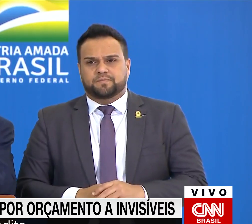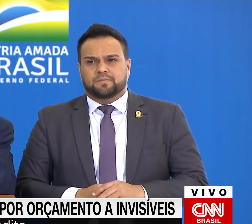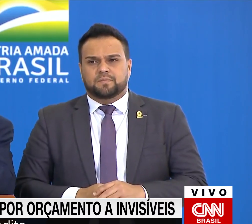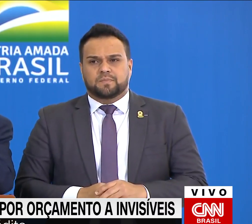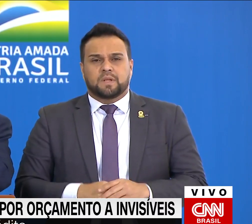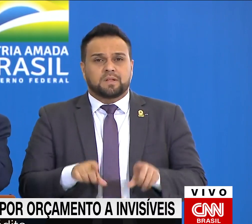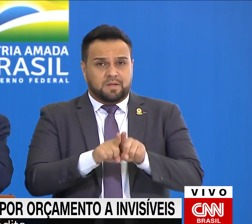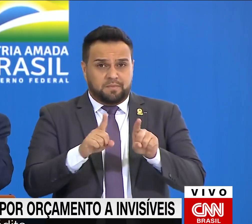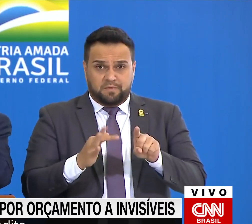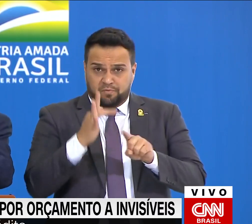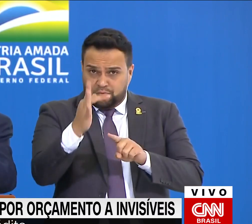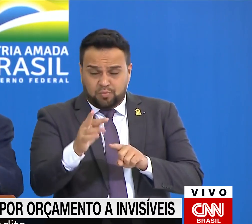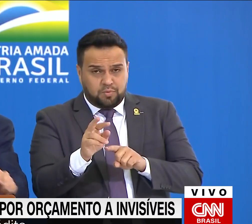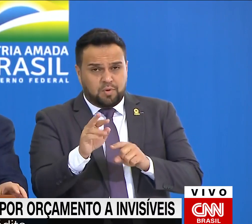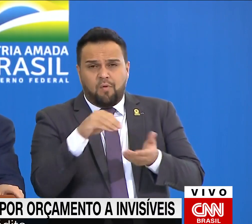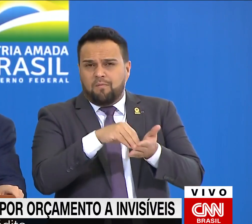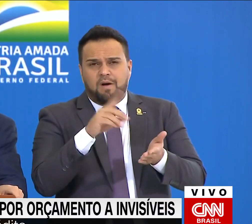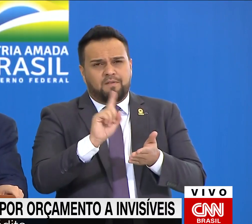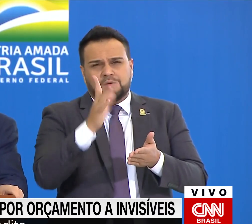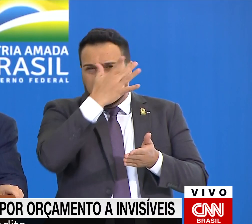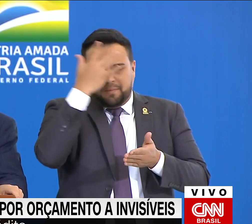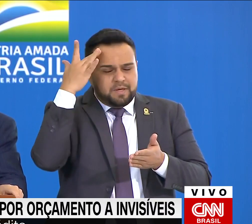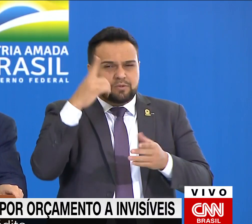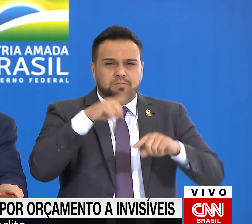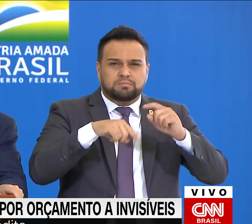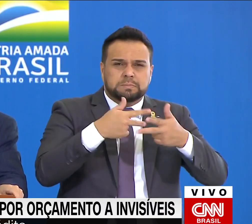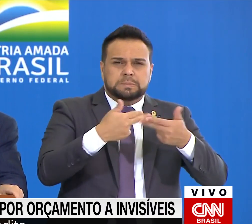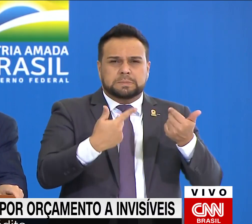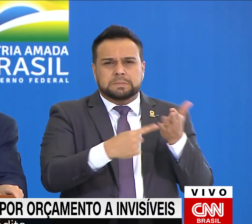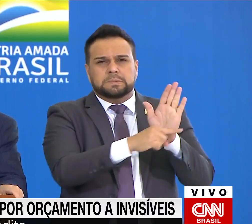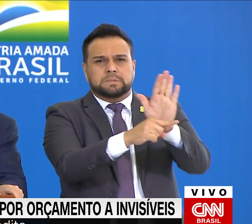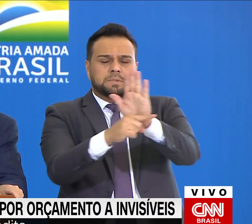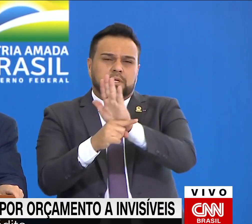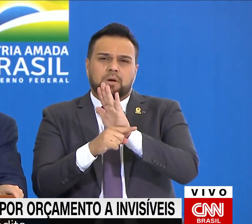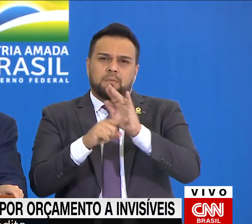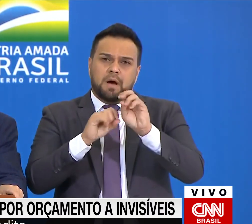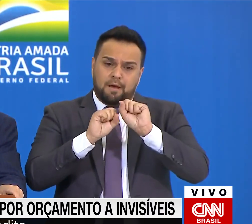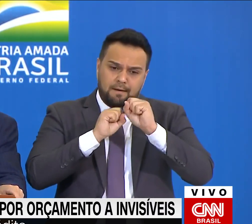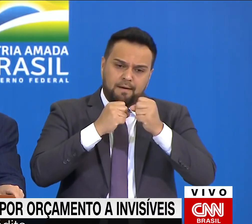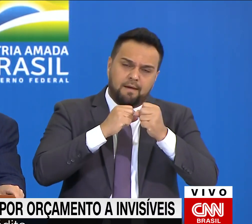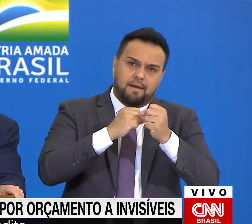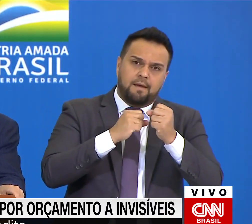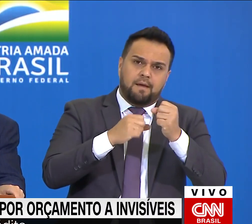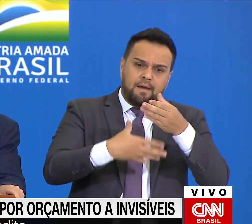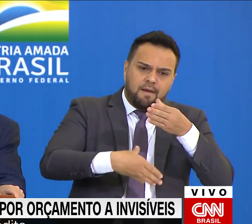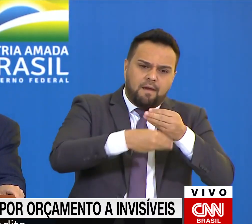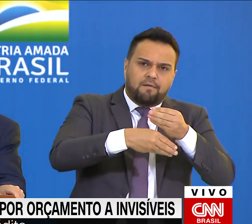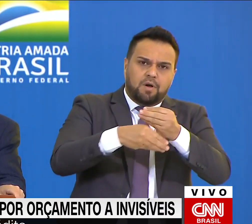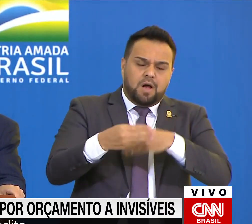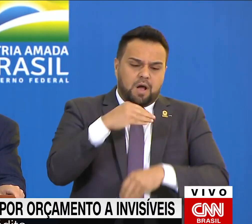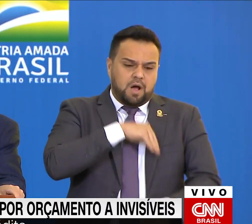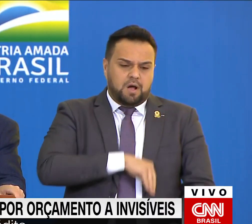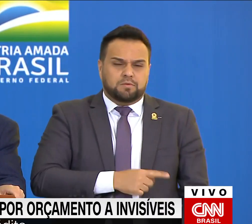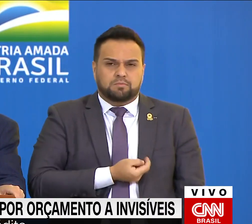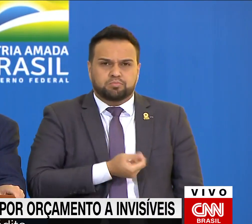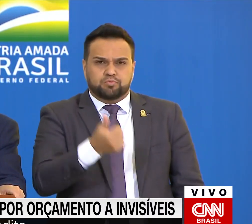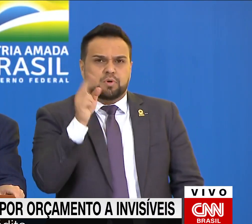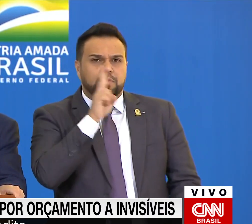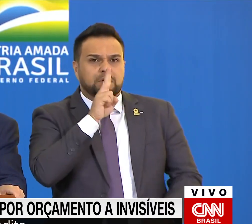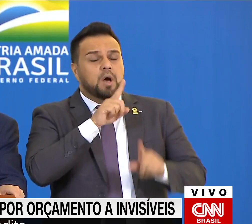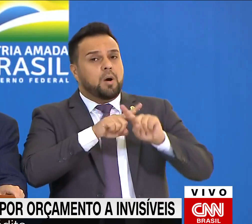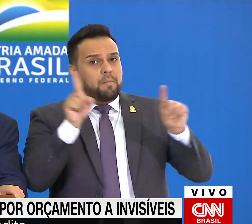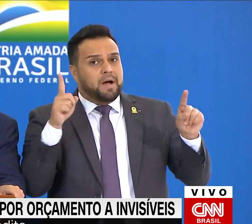faltarão os recursos para os mais vulneráveis, para reforçarmos o auxílio emergencial, mas também dentro do compromisso de